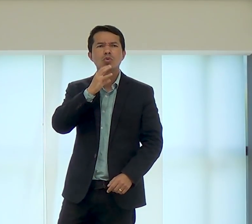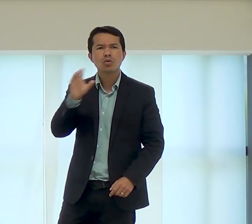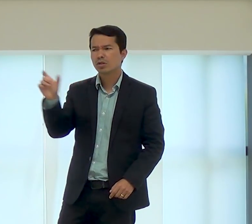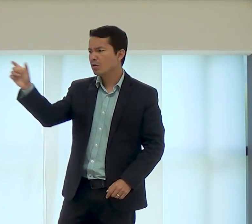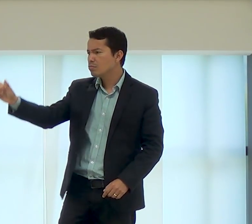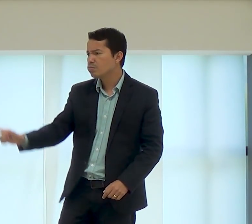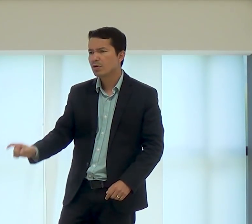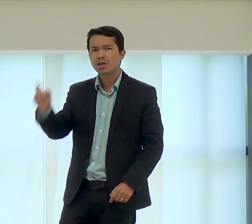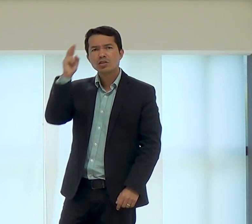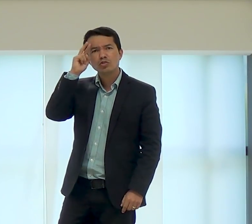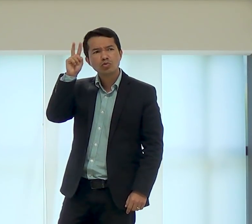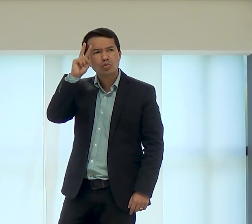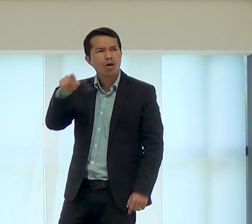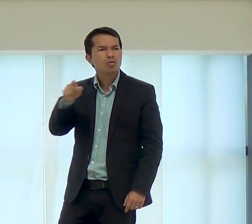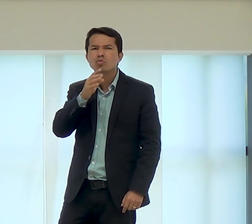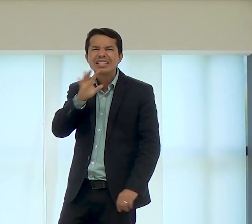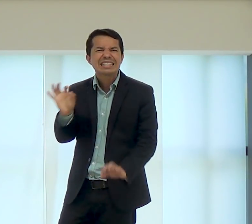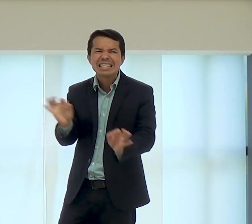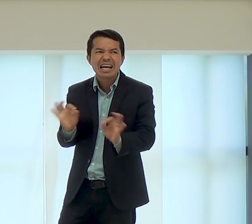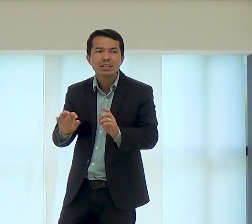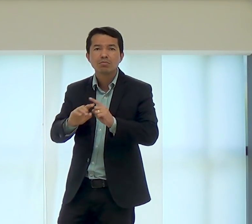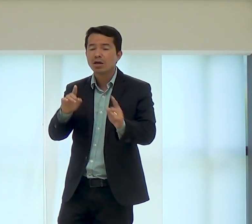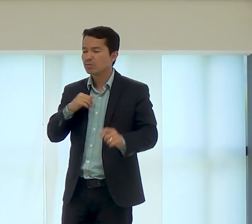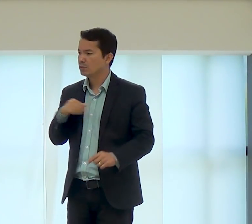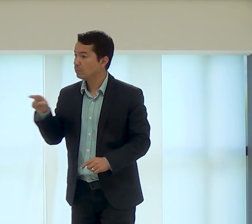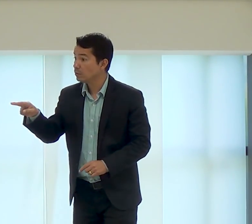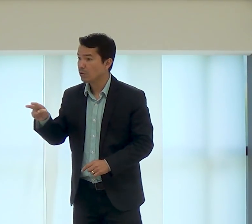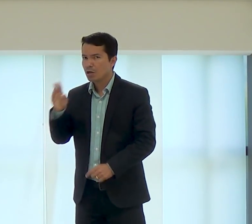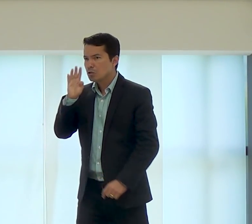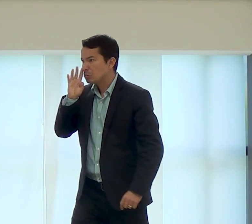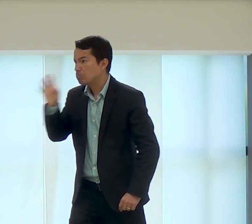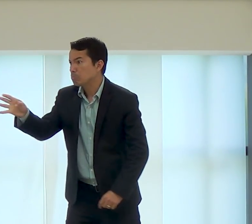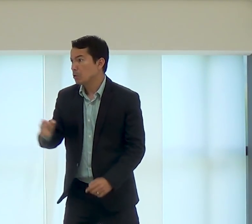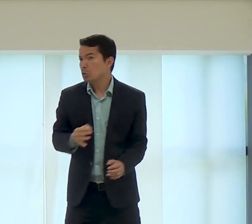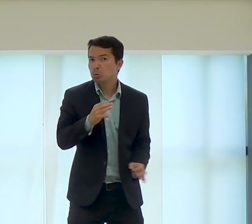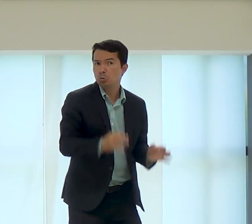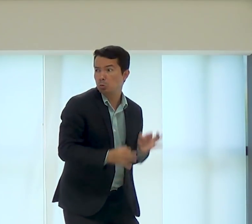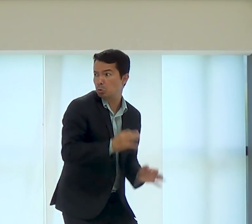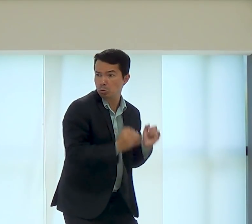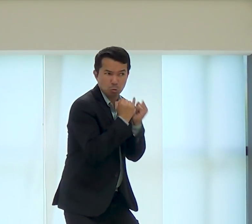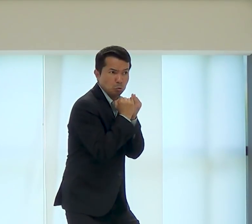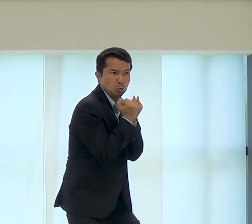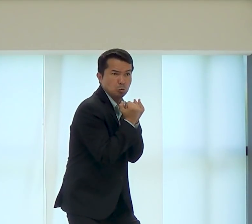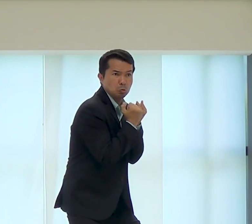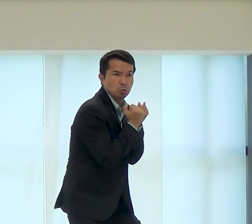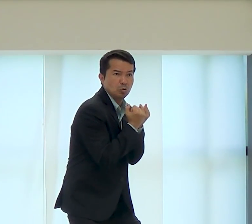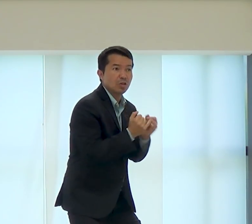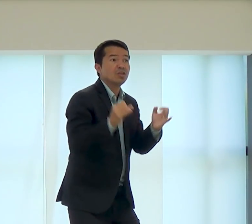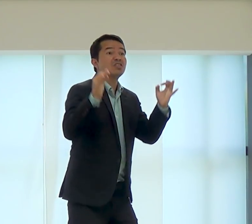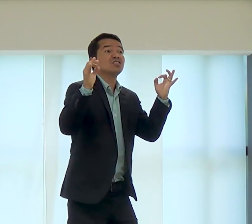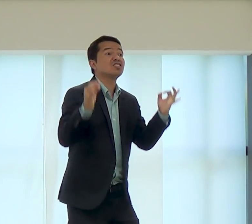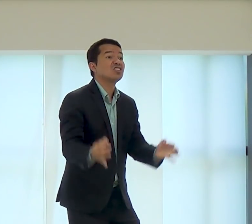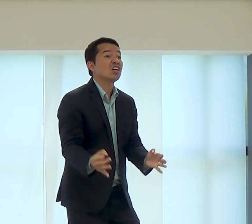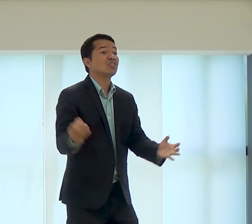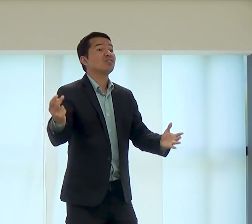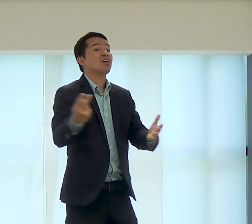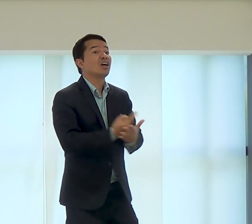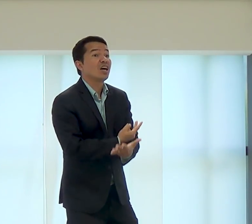Outro, você não gosta daquela pessoa. Mal você conhece. E você critica, faz confota, fala